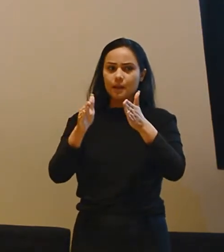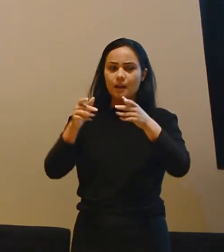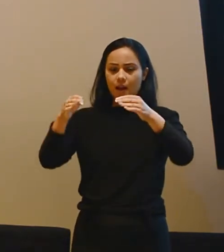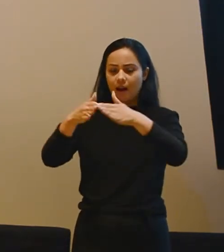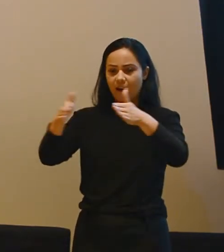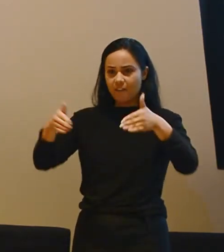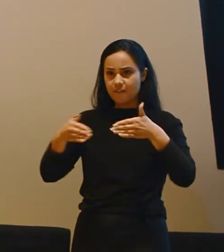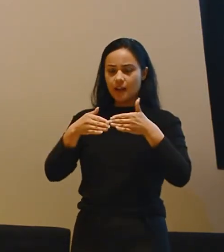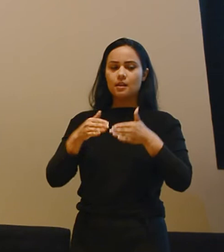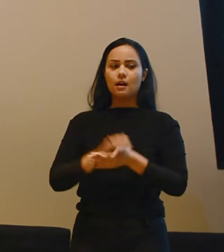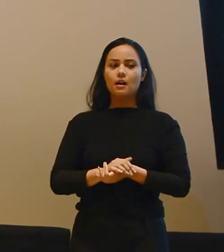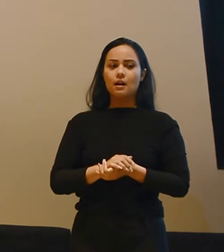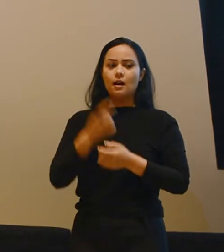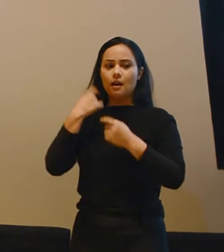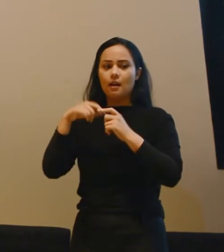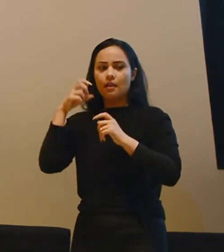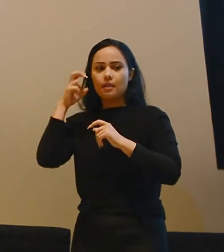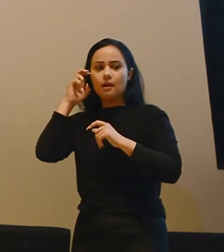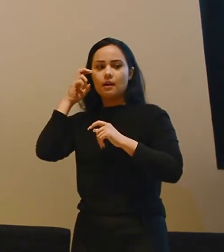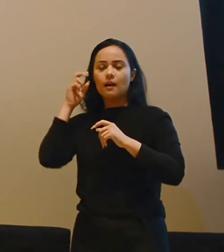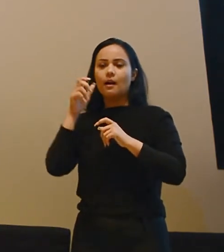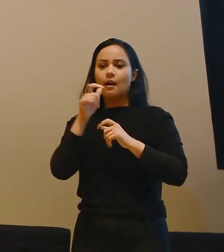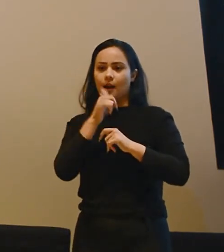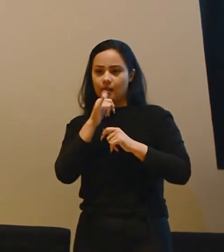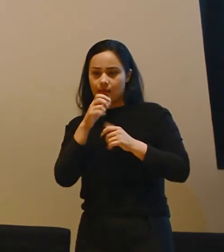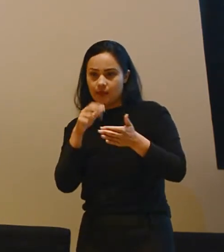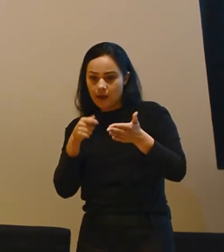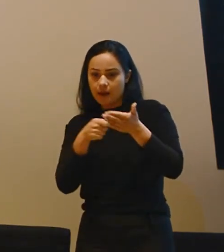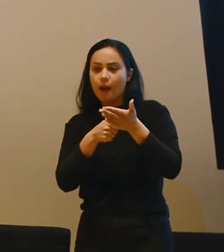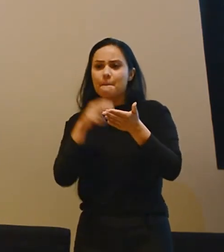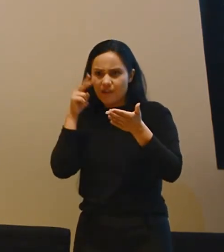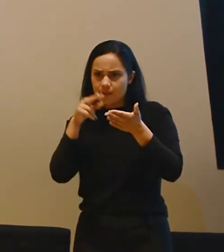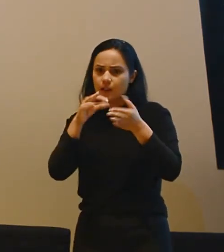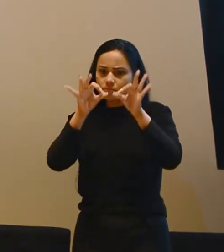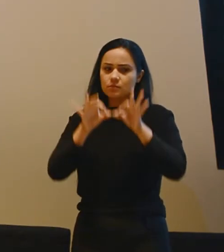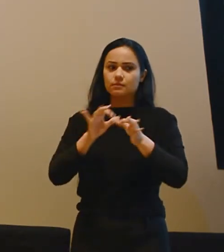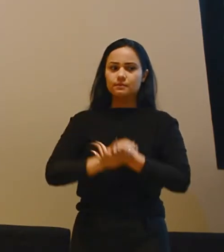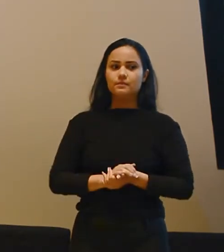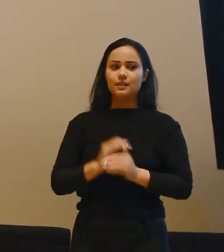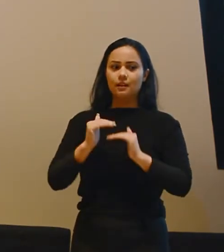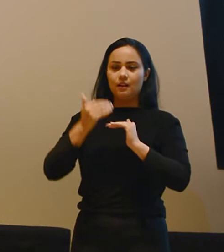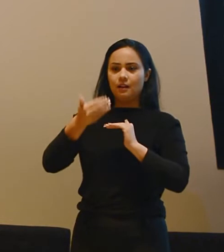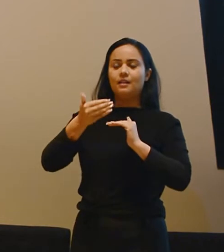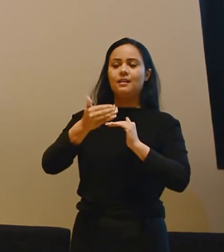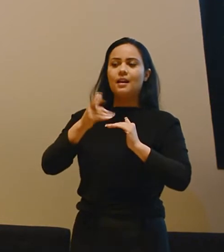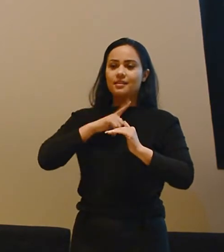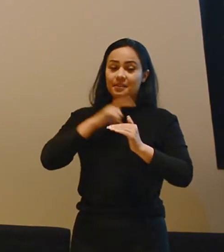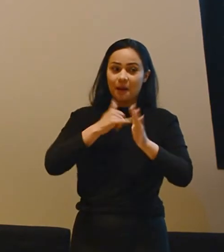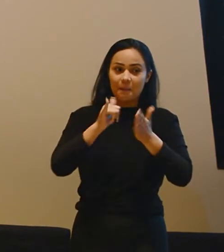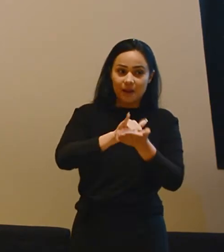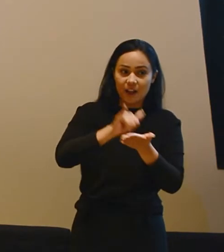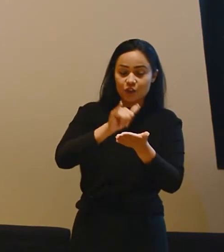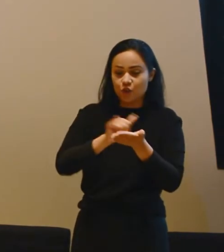gaveta de bateria, o pai e o professor saber que esse aparelho está funcionando. Além disso, agora a gente tem um aplicativo